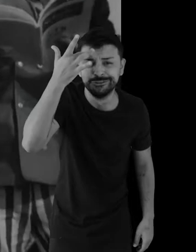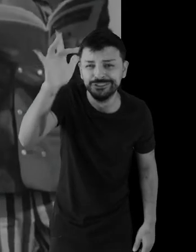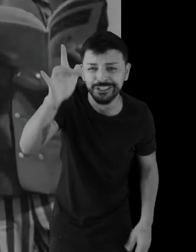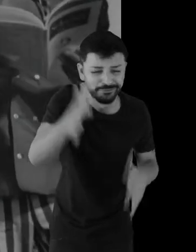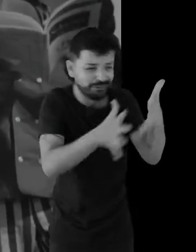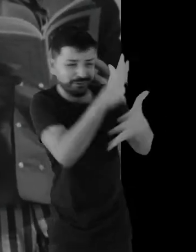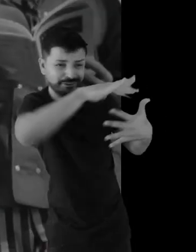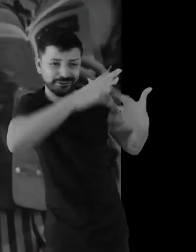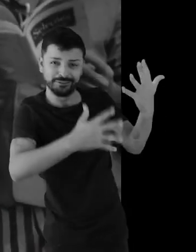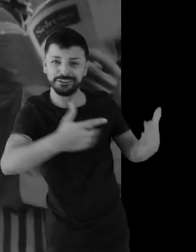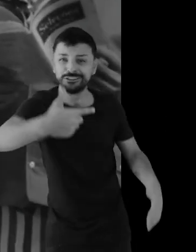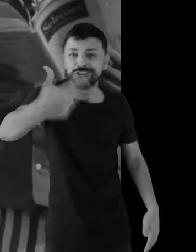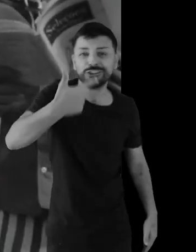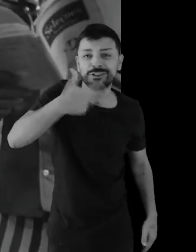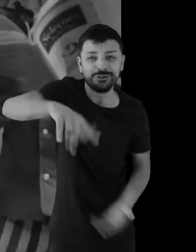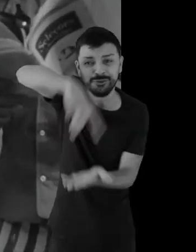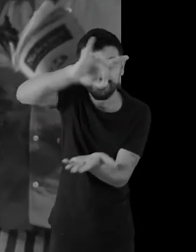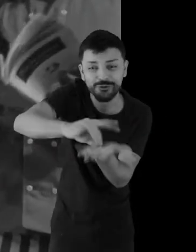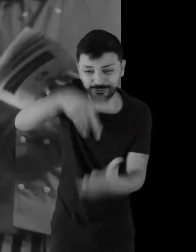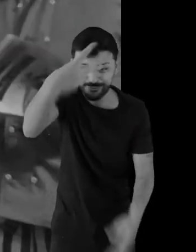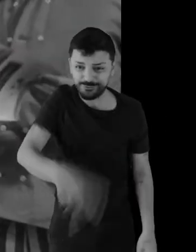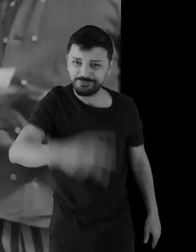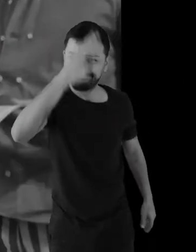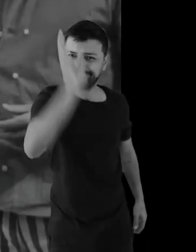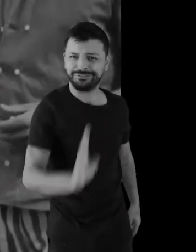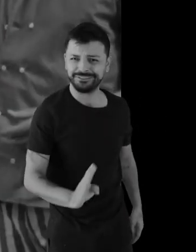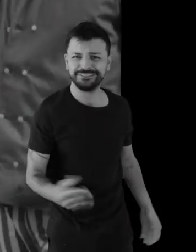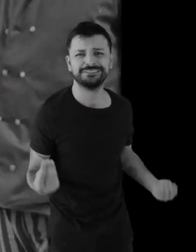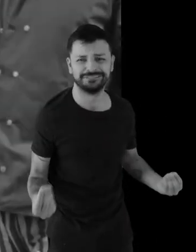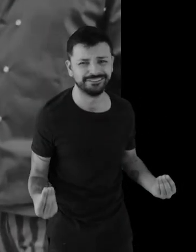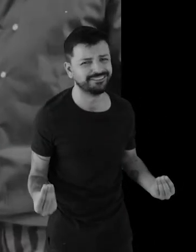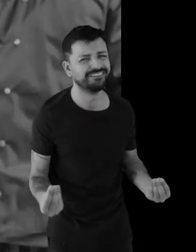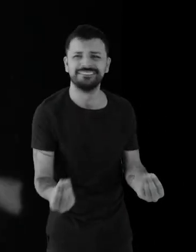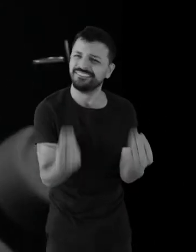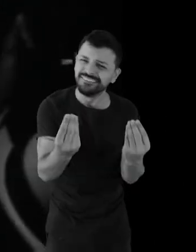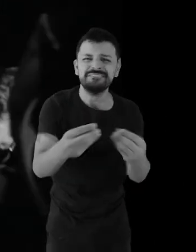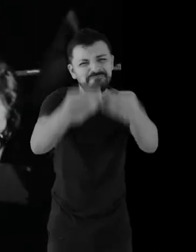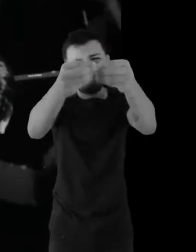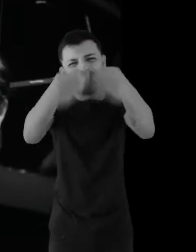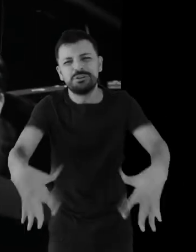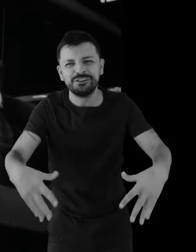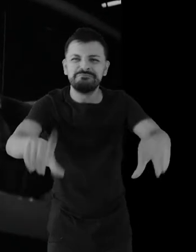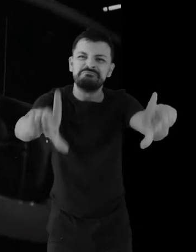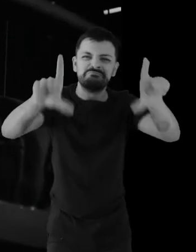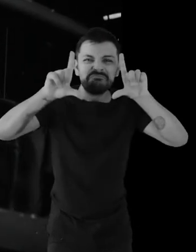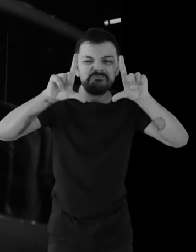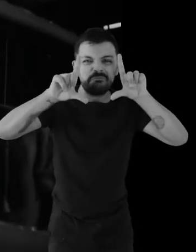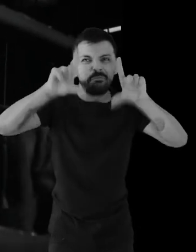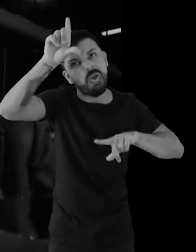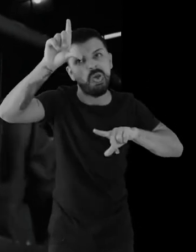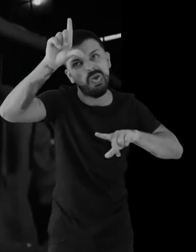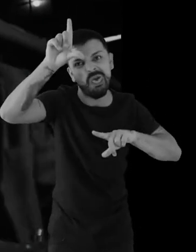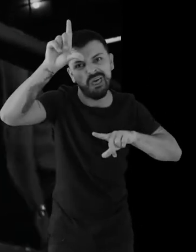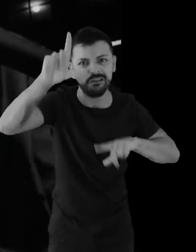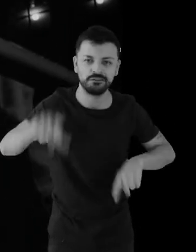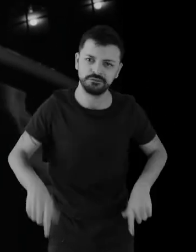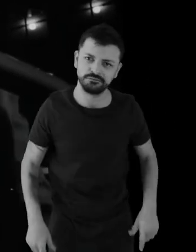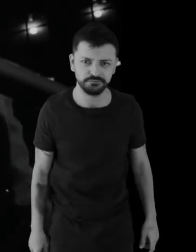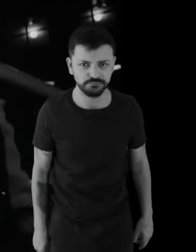sabe que Libras é a segunda língua oficial do Brasil. Isso pode prejudicar a sua reputação.